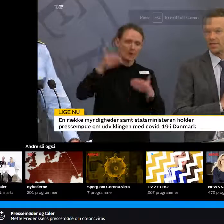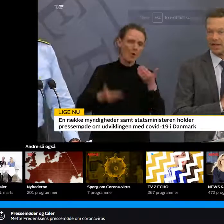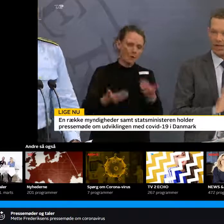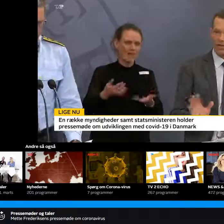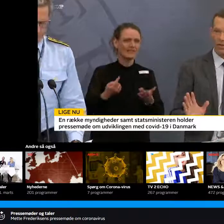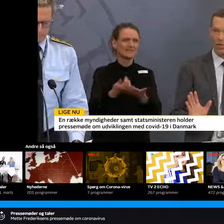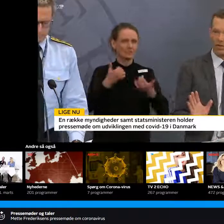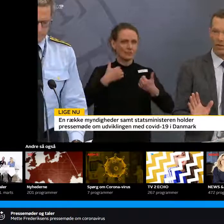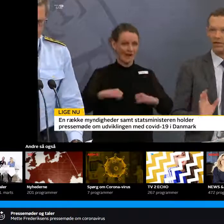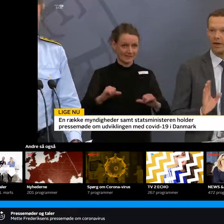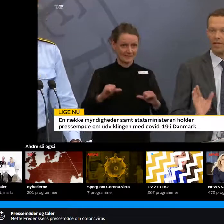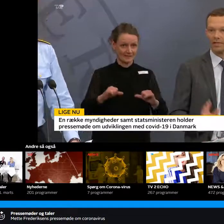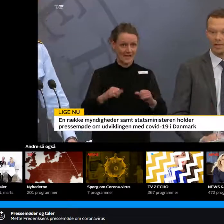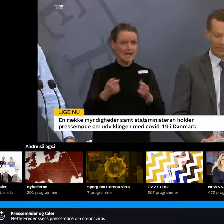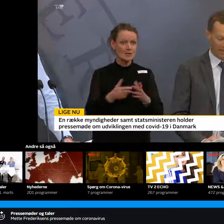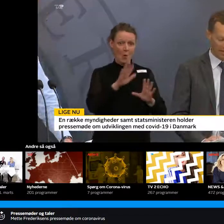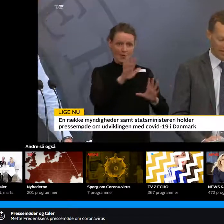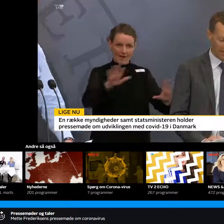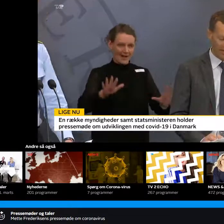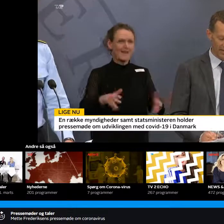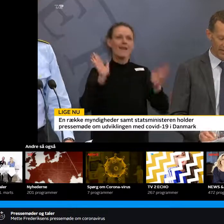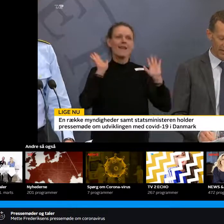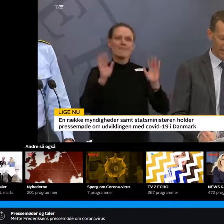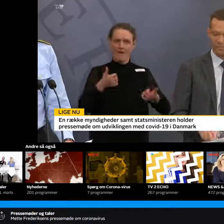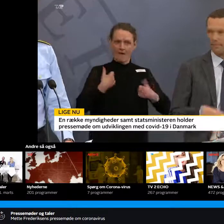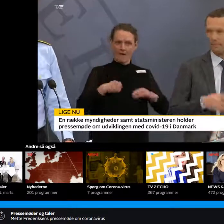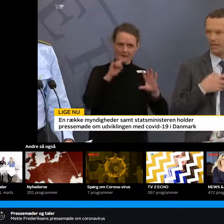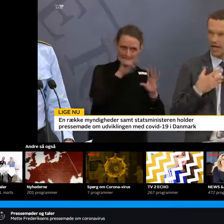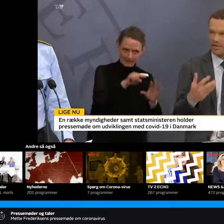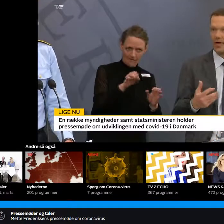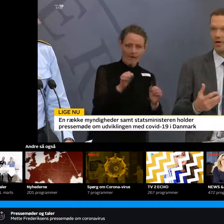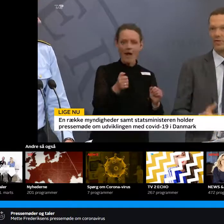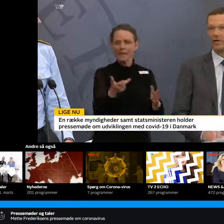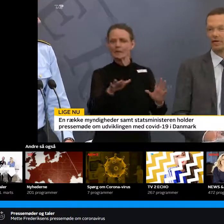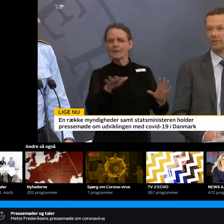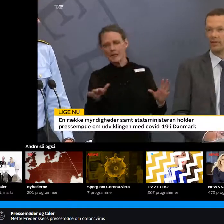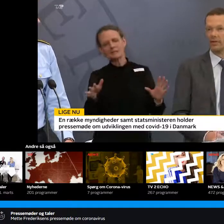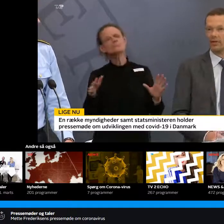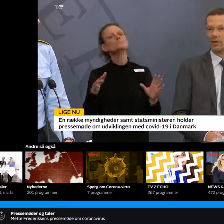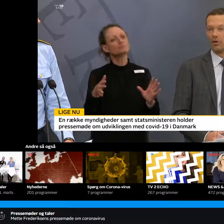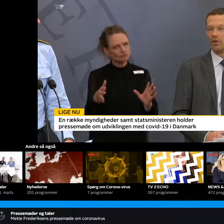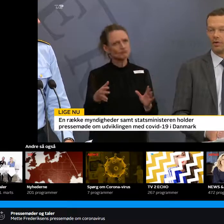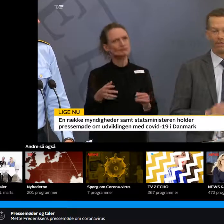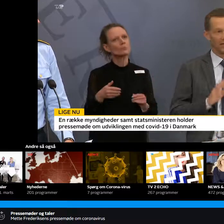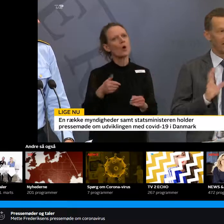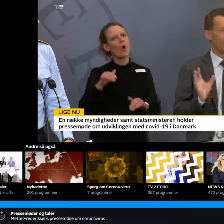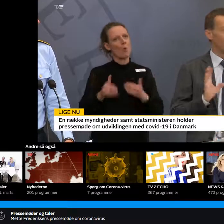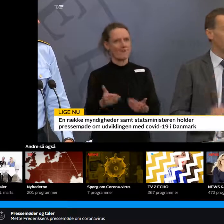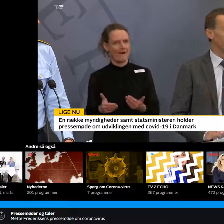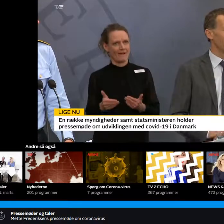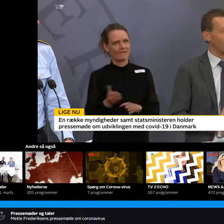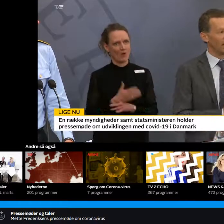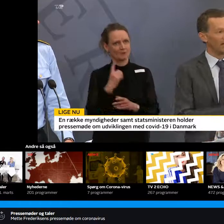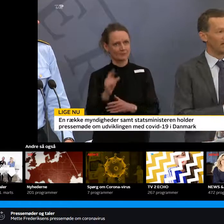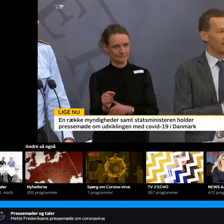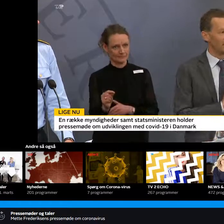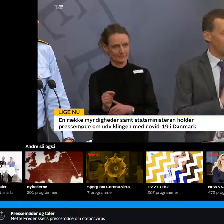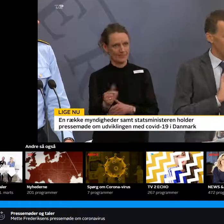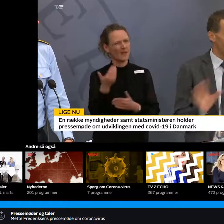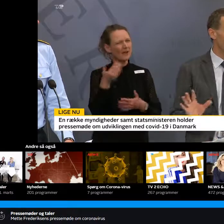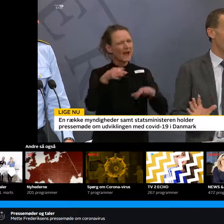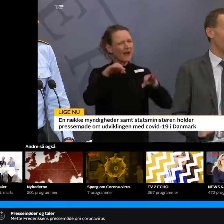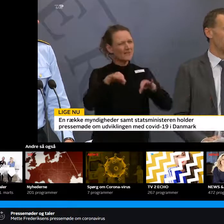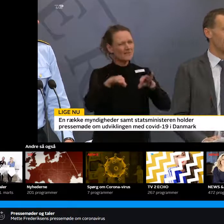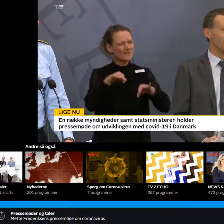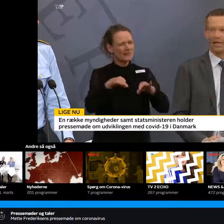steder siger vi, rejse overhovedet ikke. Og resten skal man virkelig tænke sig om. Vi har en farveskala. Og for den del af verden, hvor vi ikke allerede siger,